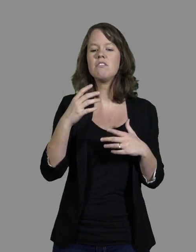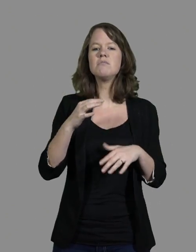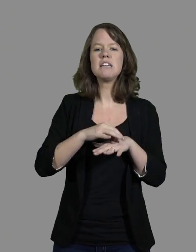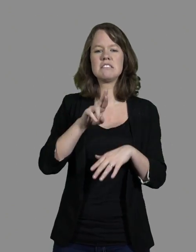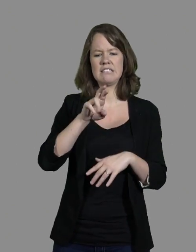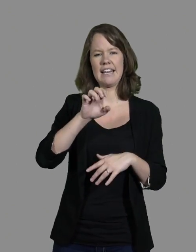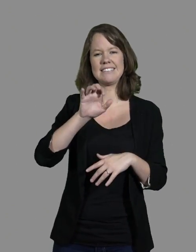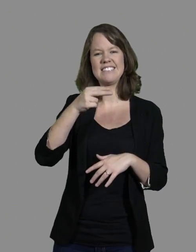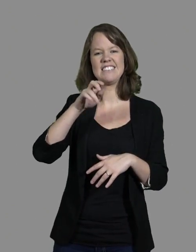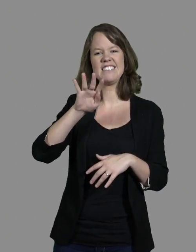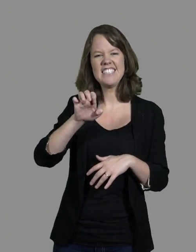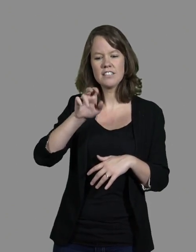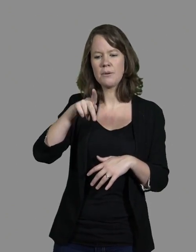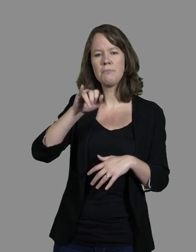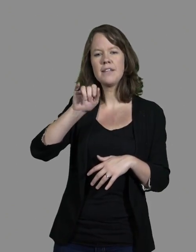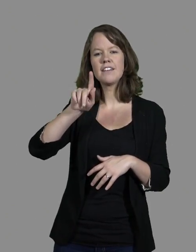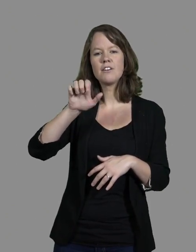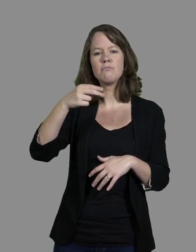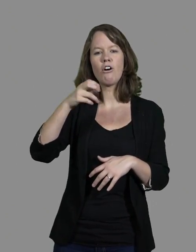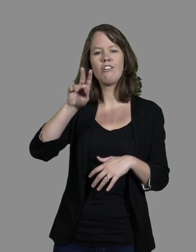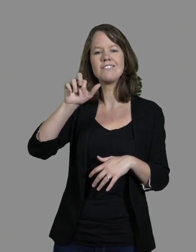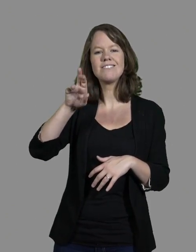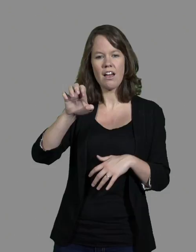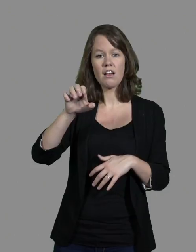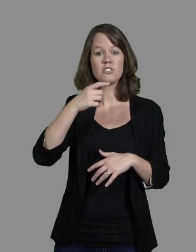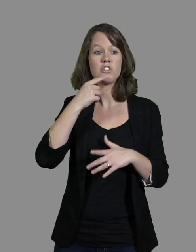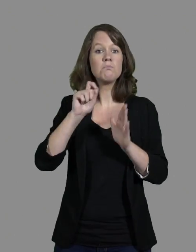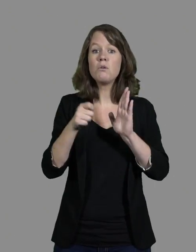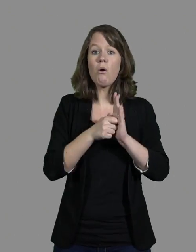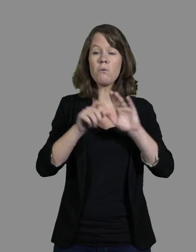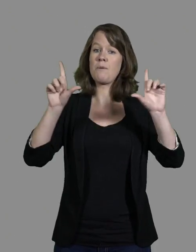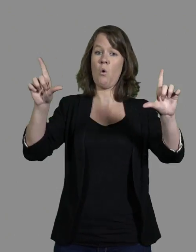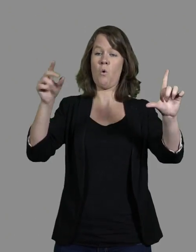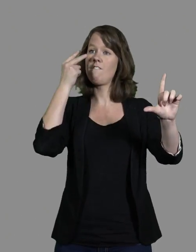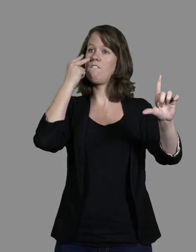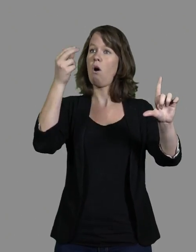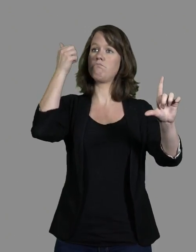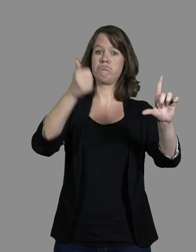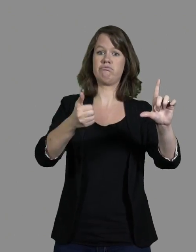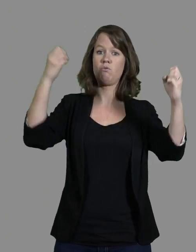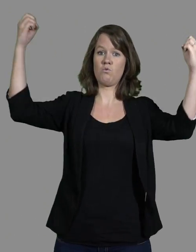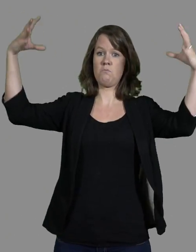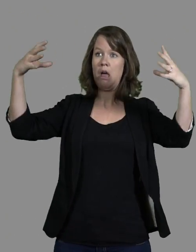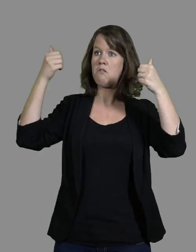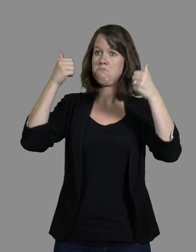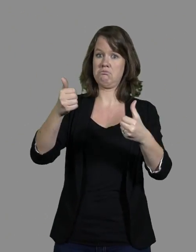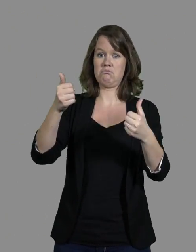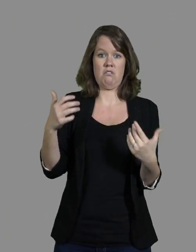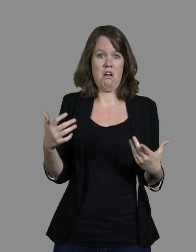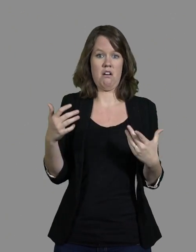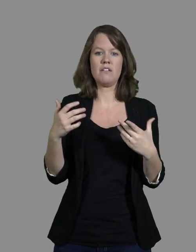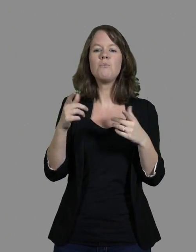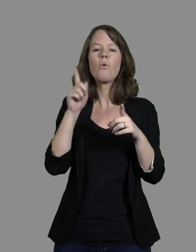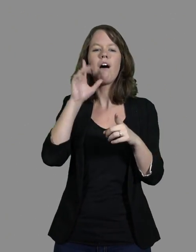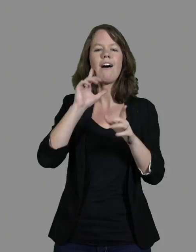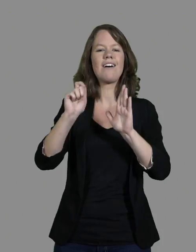mis dans la lumière. Et que ce jour-là, mon oeil, il est en pleine forme. Enfin, à l'époque, c'était mes deux yeux, mais je ne percevais pas sur les côtés. Mais